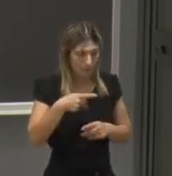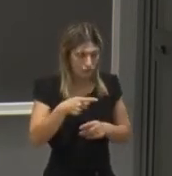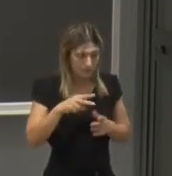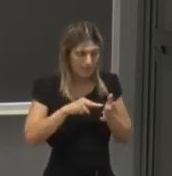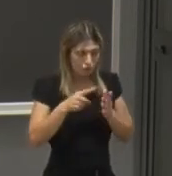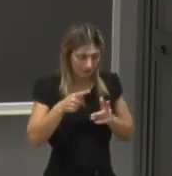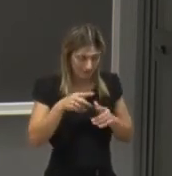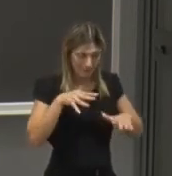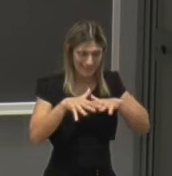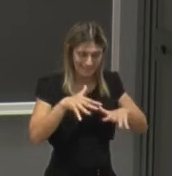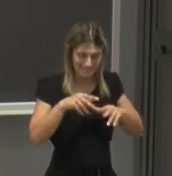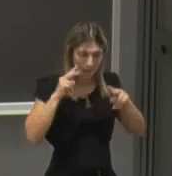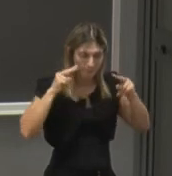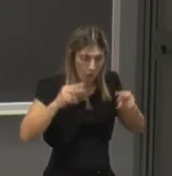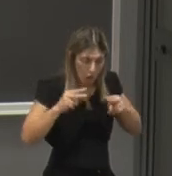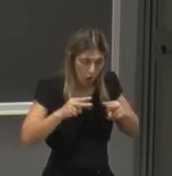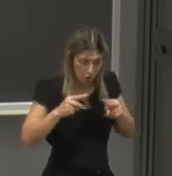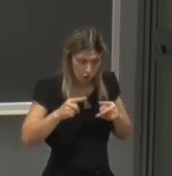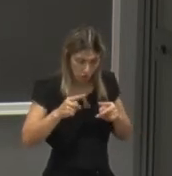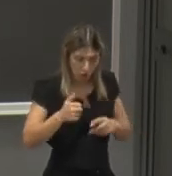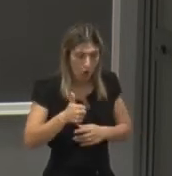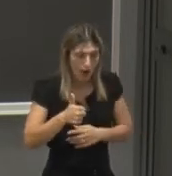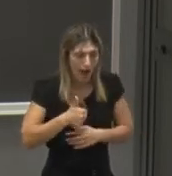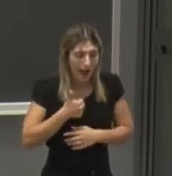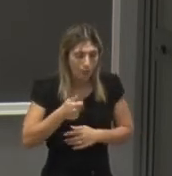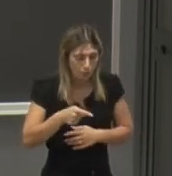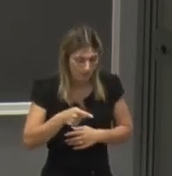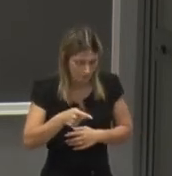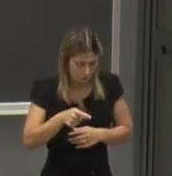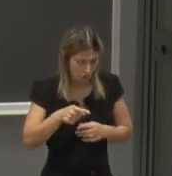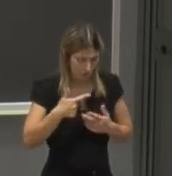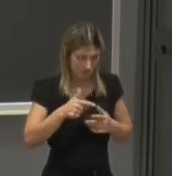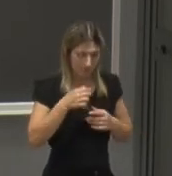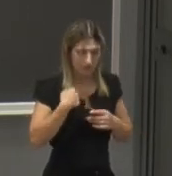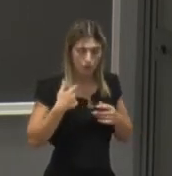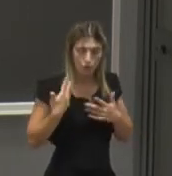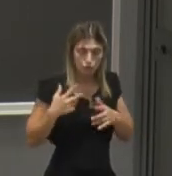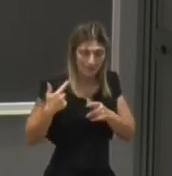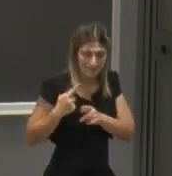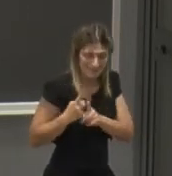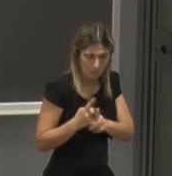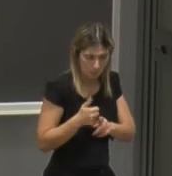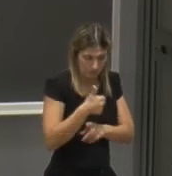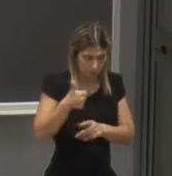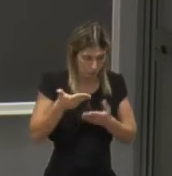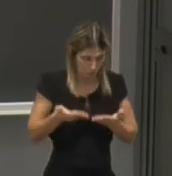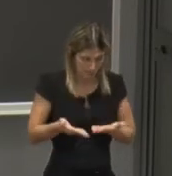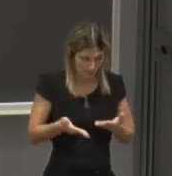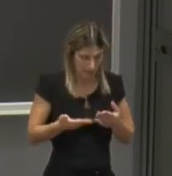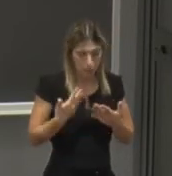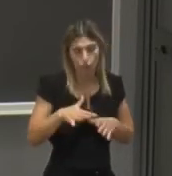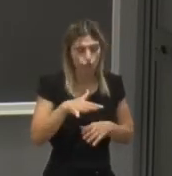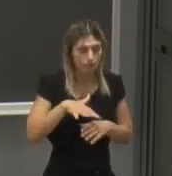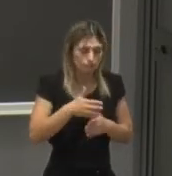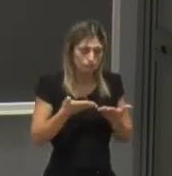automazione che abbiamo istituito ex novo quest'anno è nel diciamo appunto